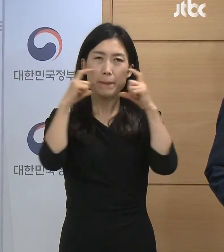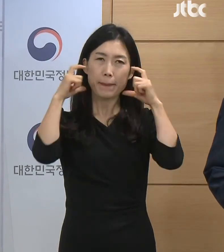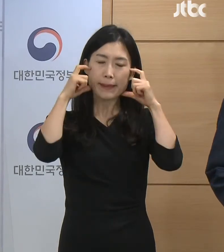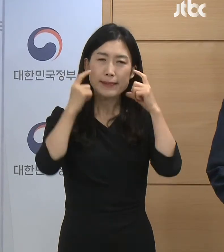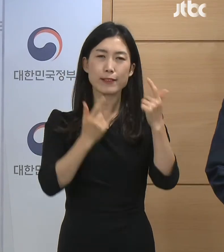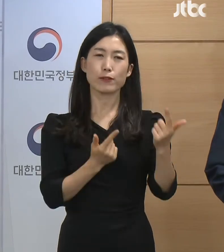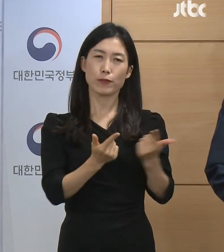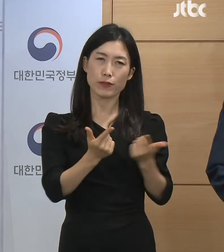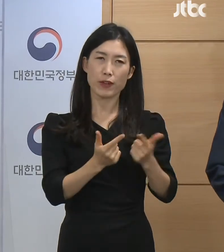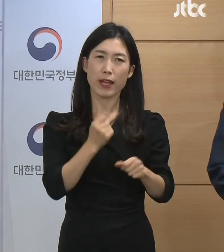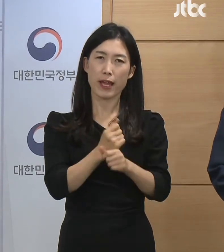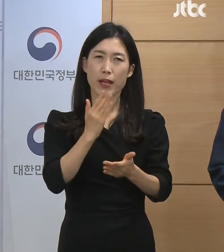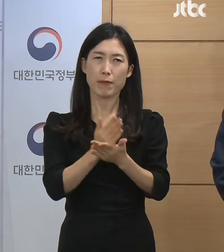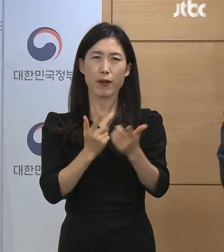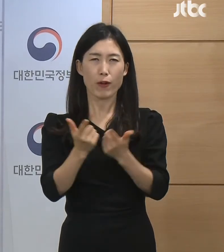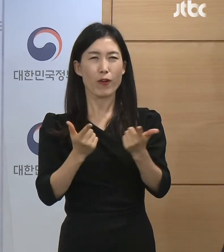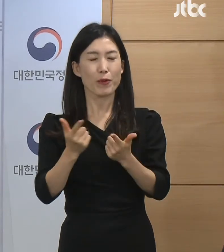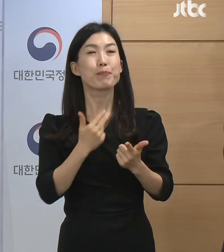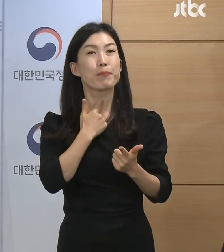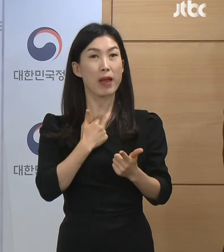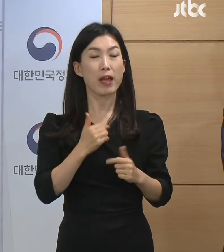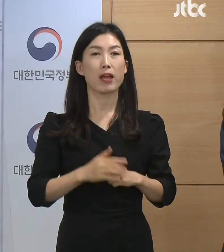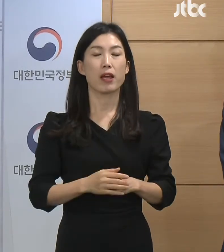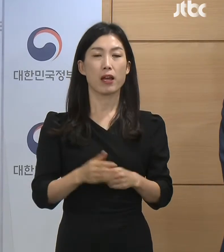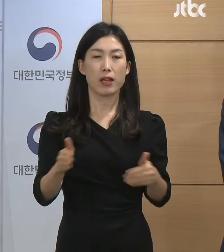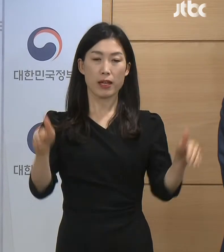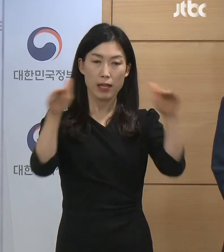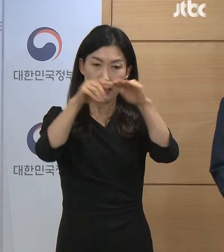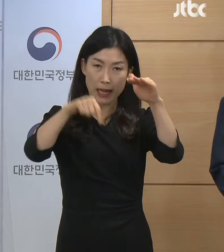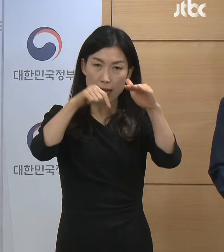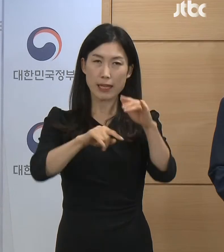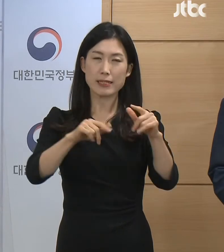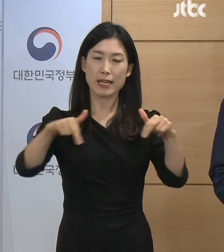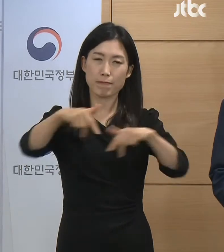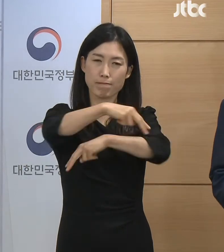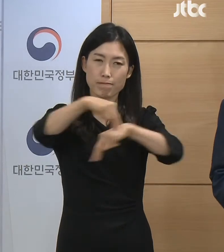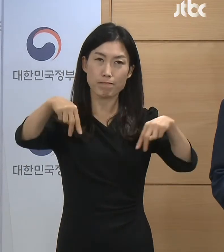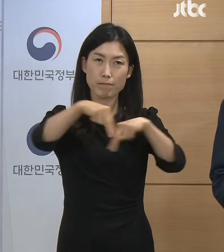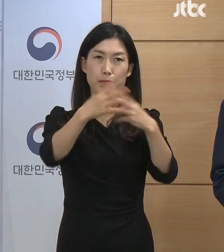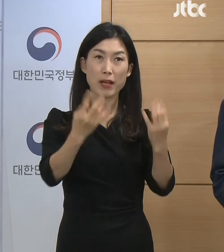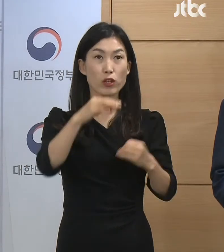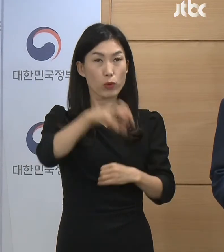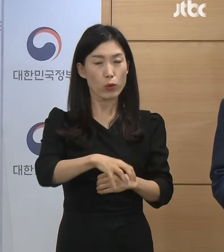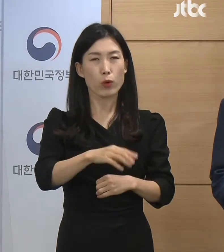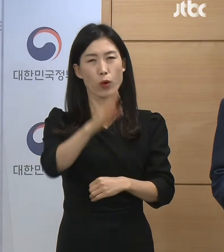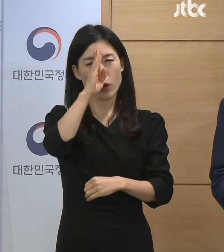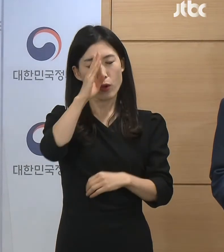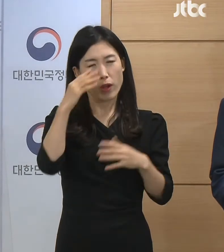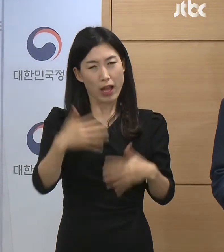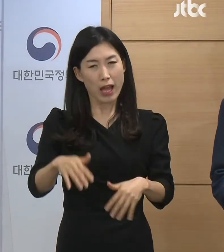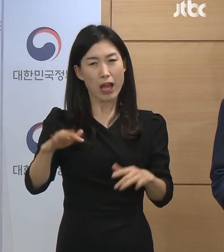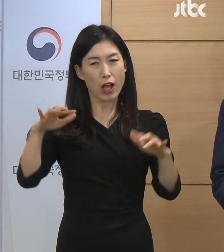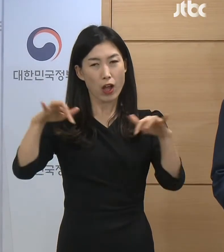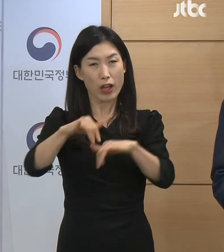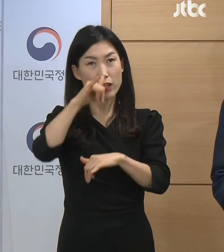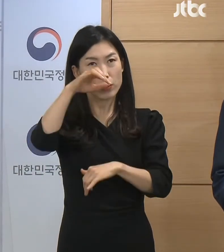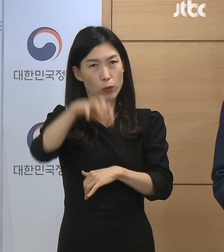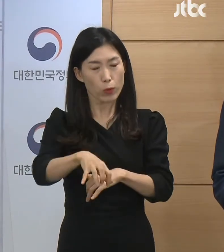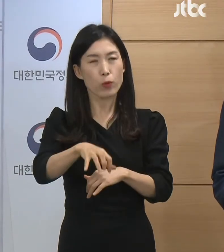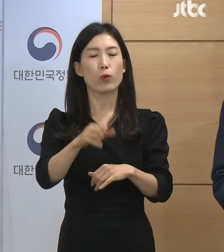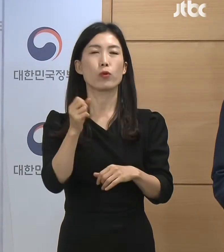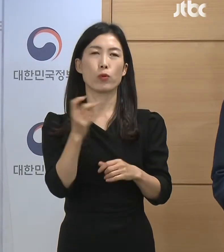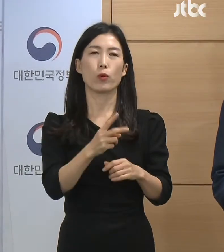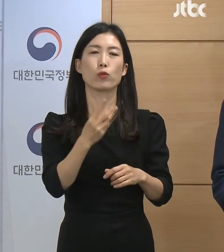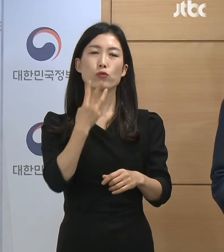조정되어 왔습니다. 다중이용시설과 감염취약시설 중심으로 도입된 후 수도권